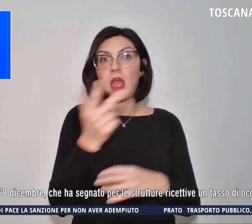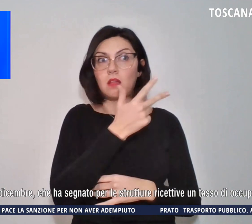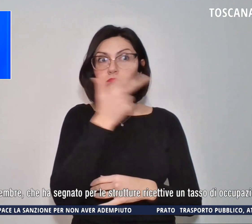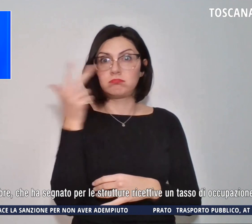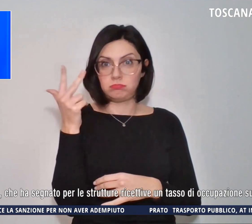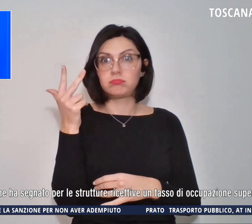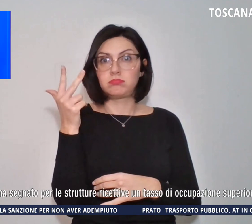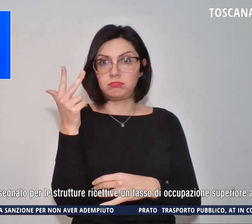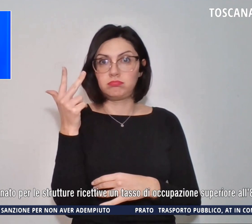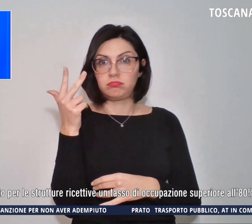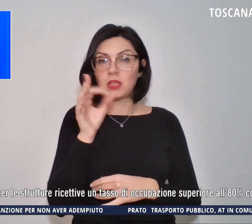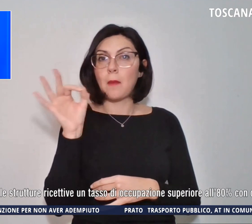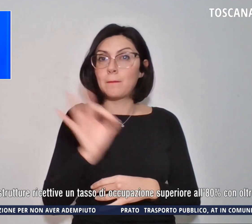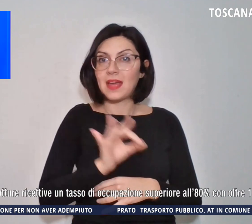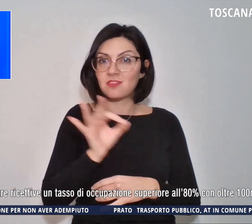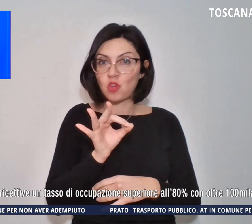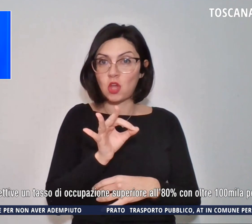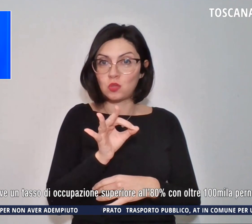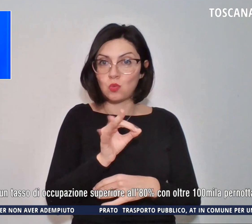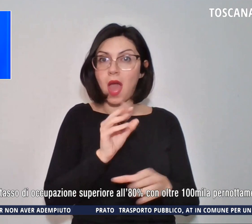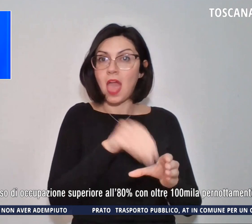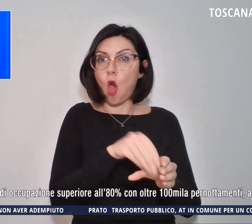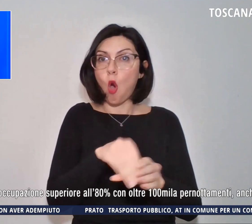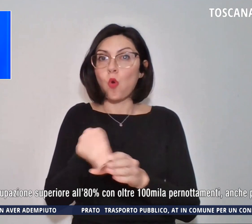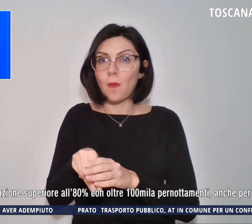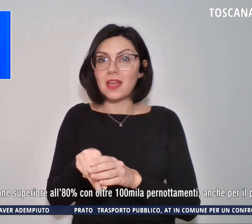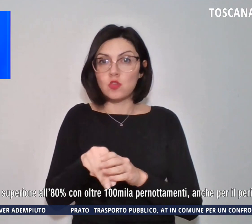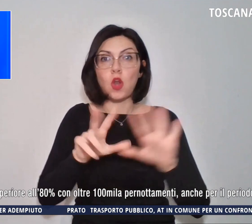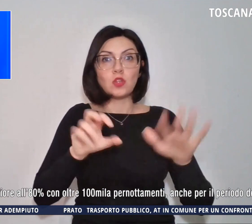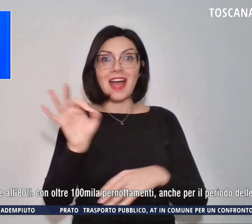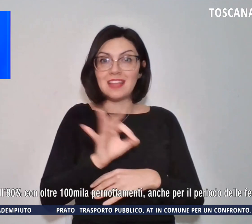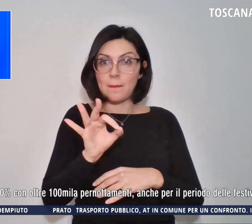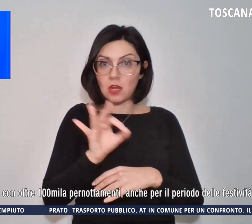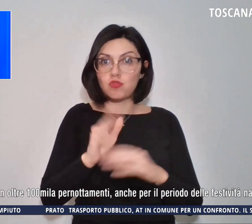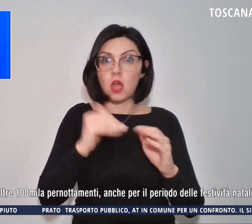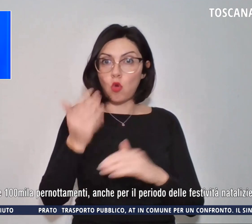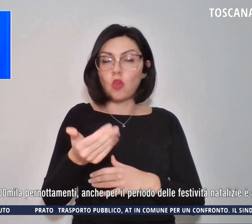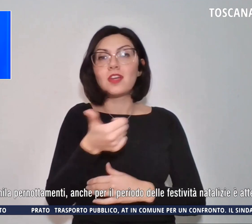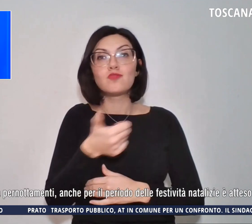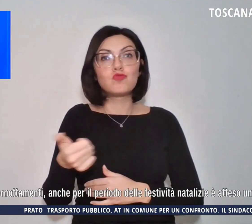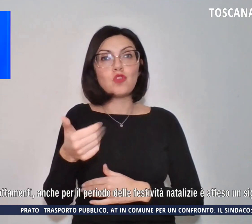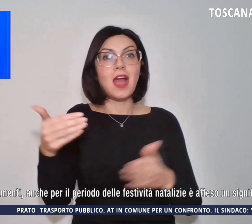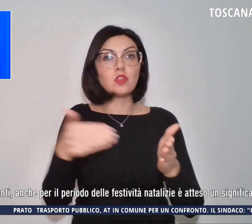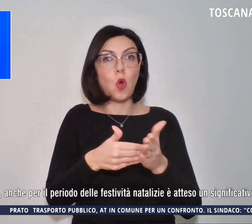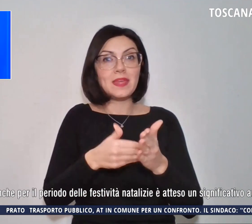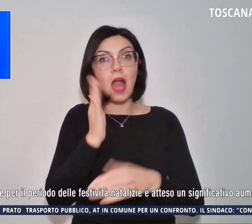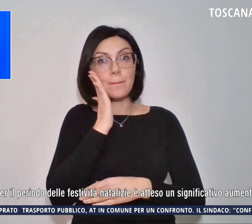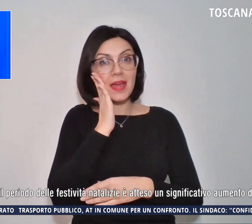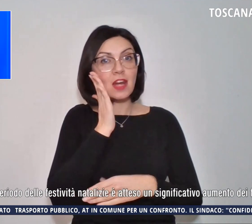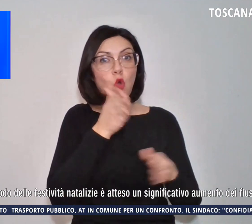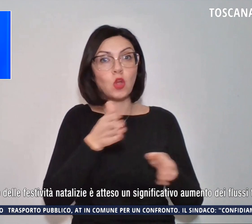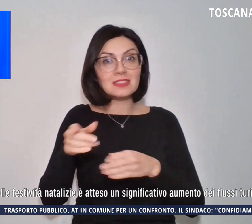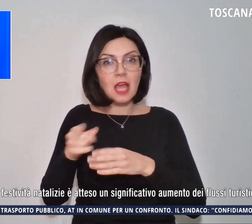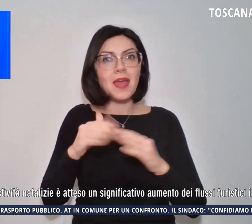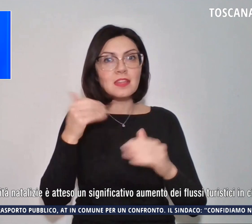superiore all'80%, con oltre 100.000 pernottamenti, anche per il